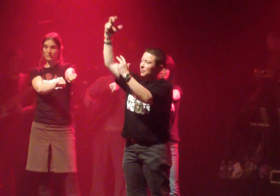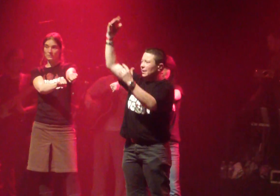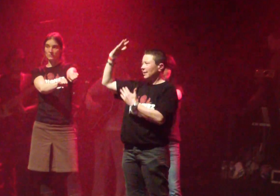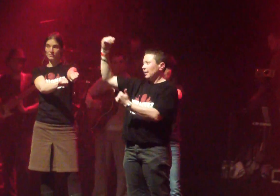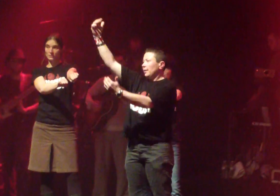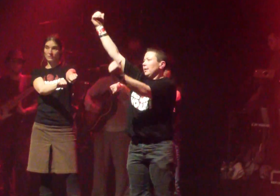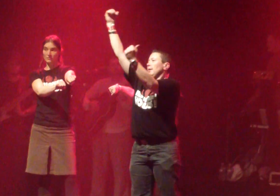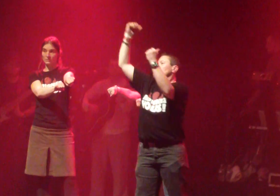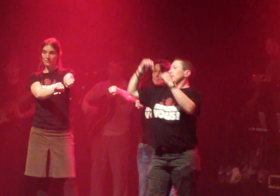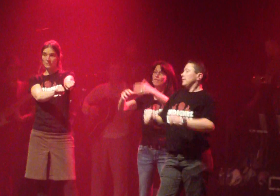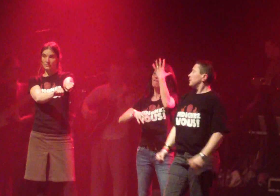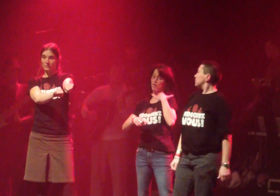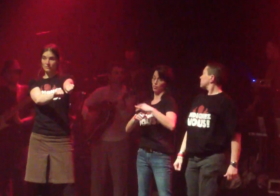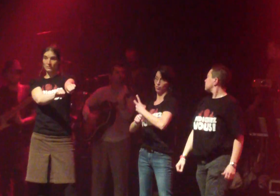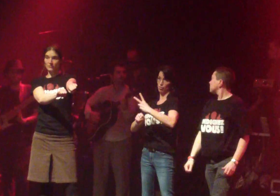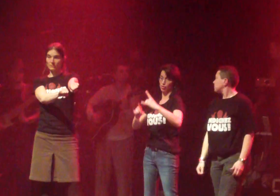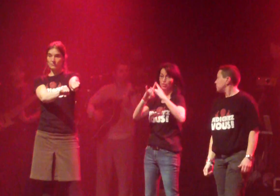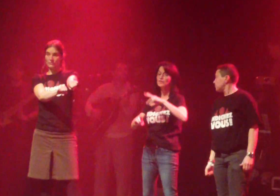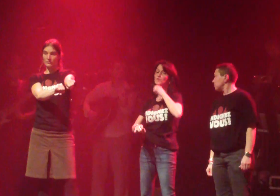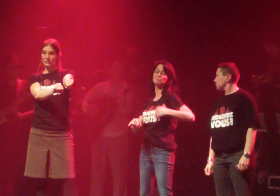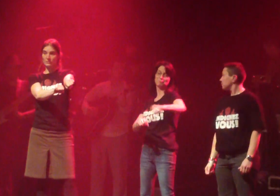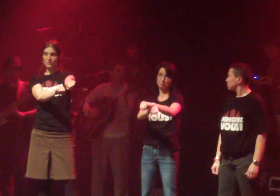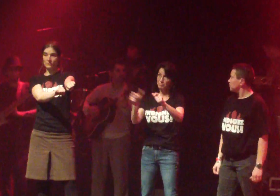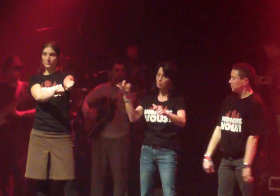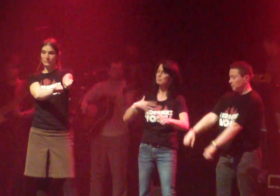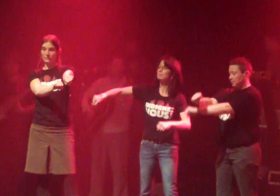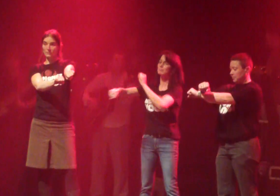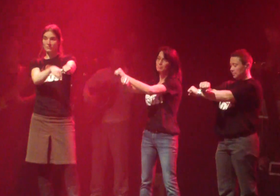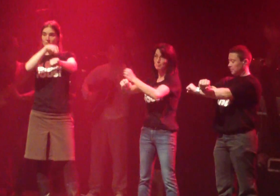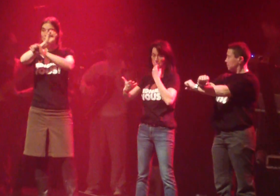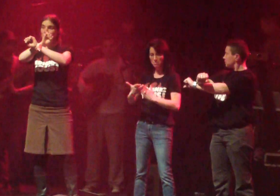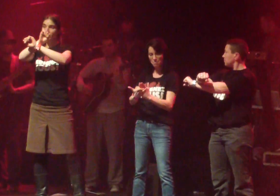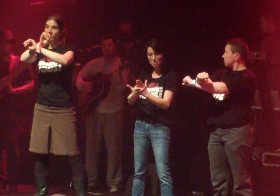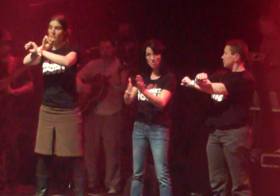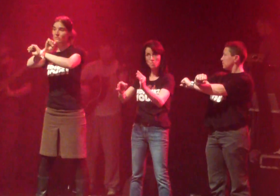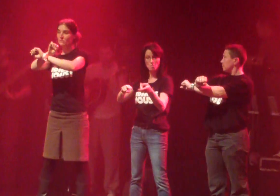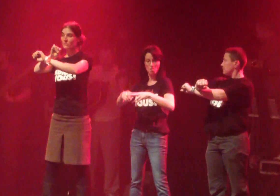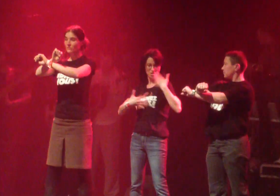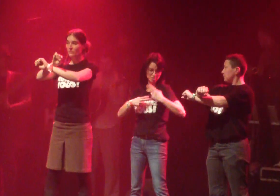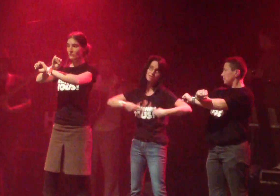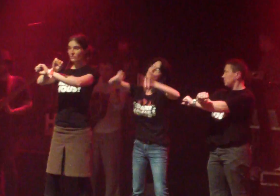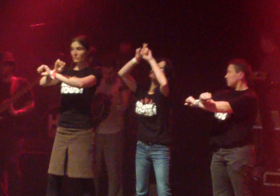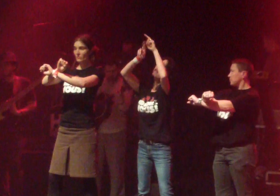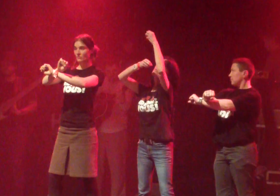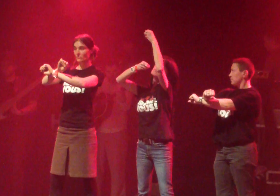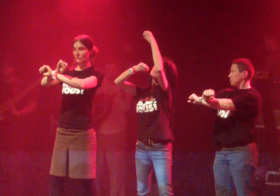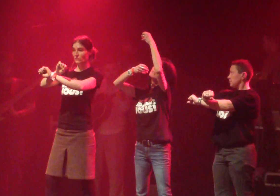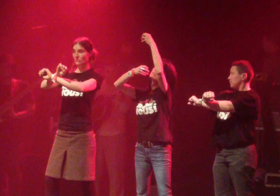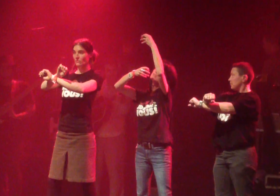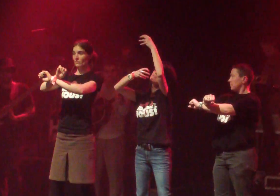En gros, dans ces corps de boue, je suis revenu de si loin, je rends grâce à mon étoile. L'amour m'a oublié en